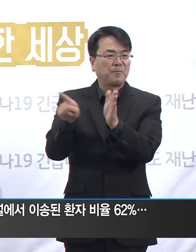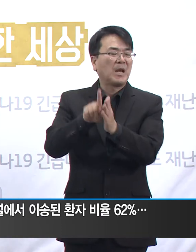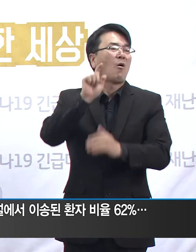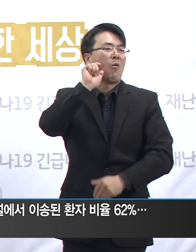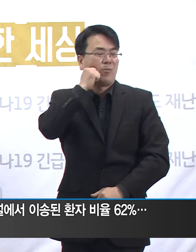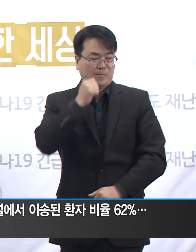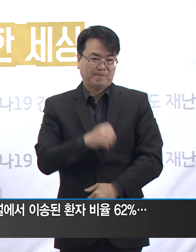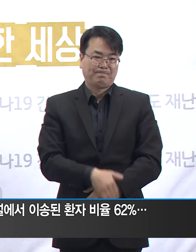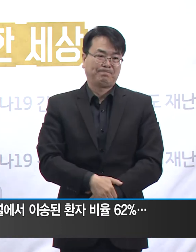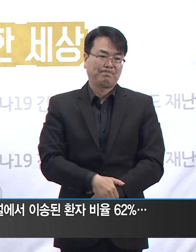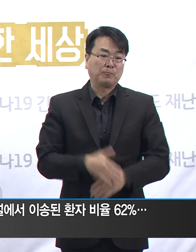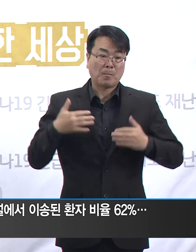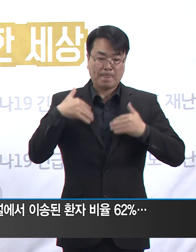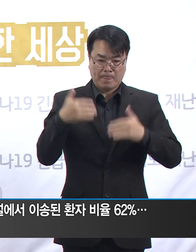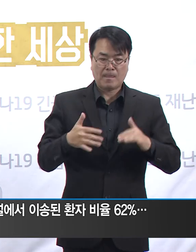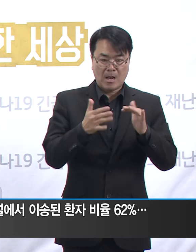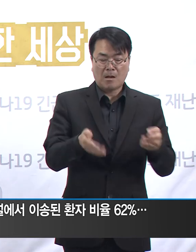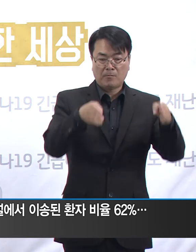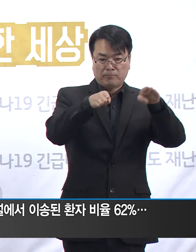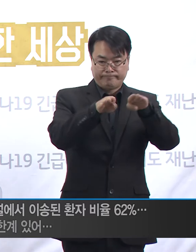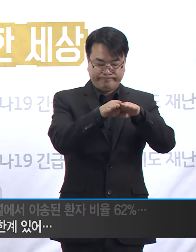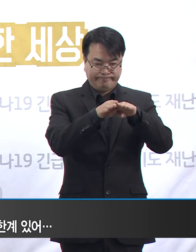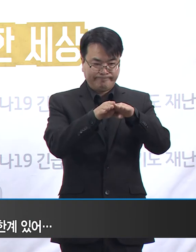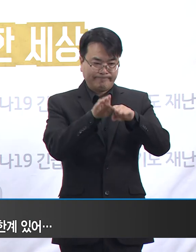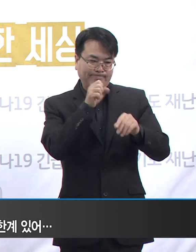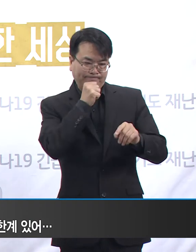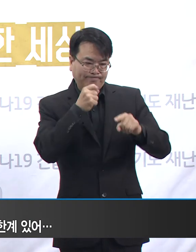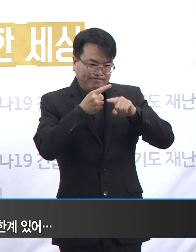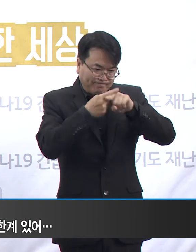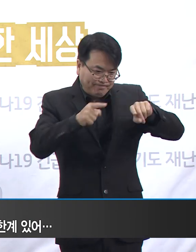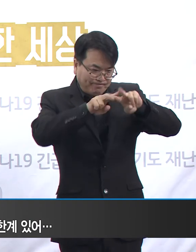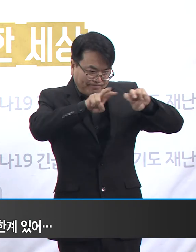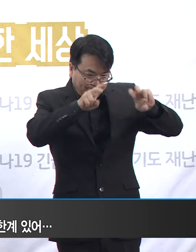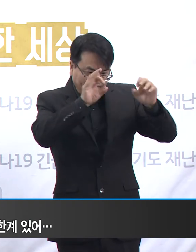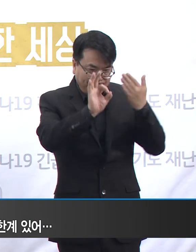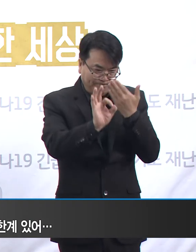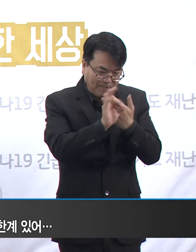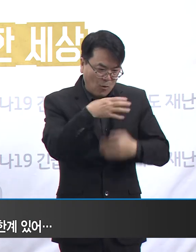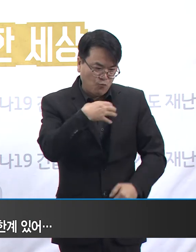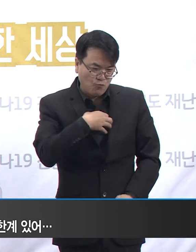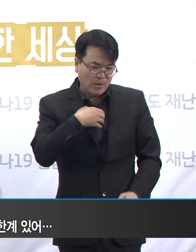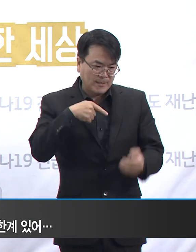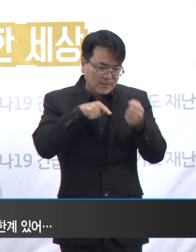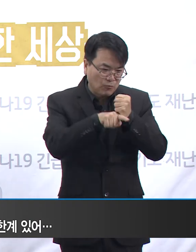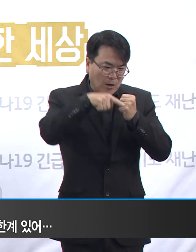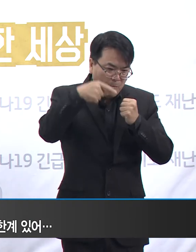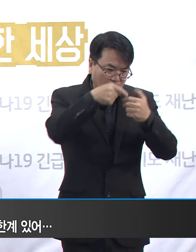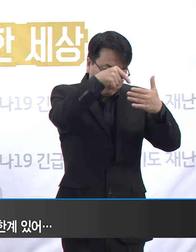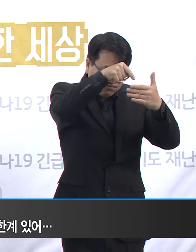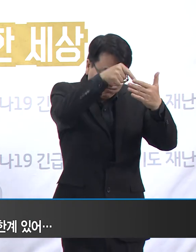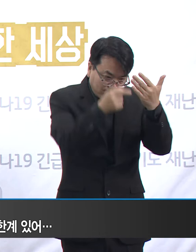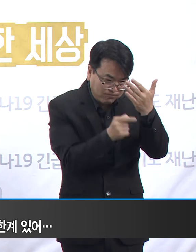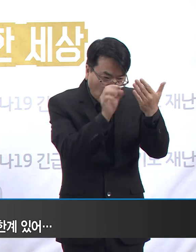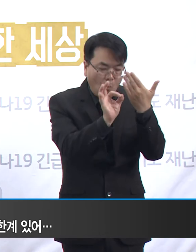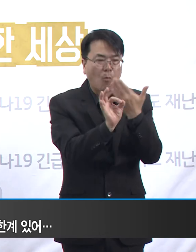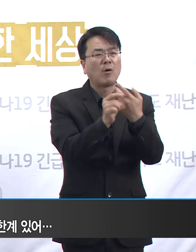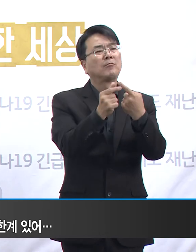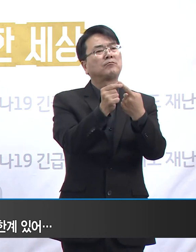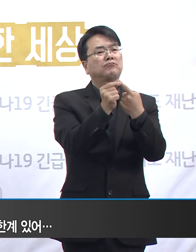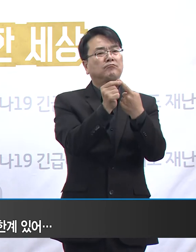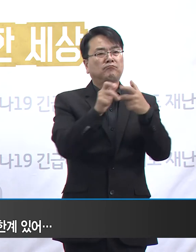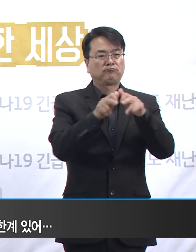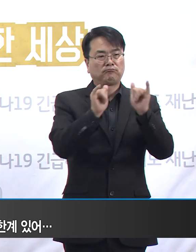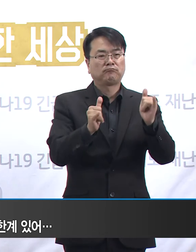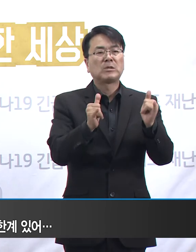취약시설 집단 확진과 관련하여 분석한 위험요인들은 다음과 같습니다. 첫째, 장애인